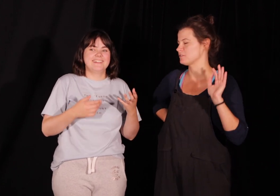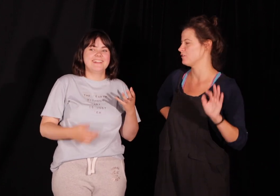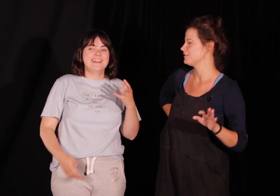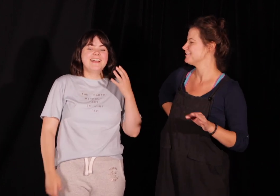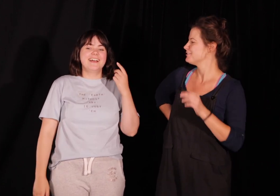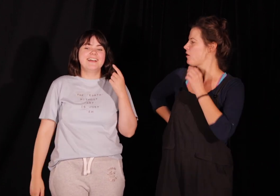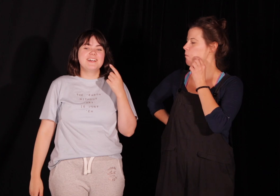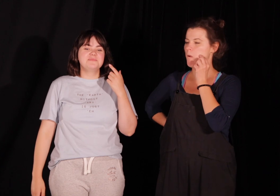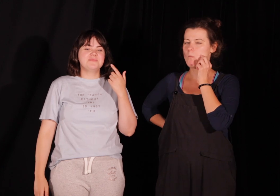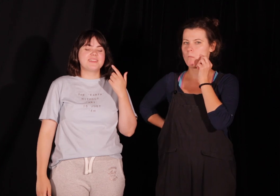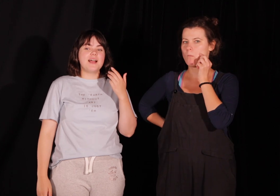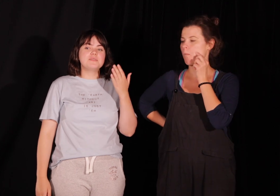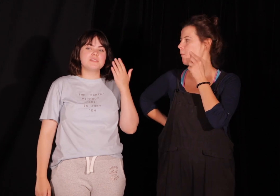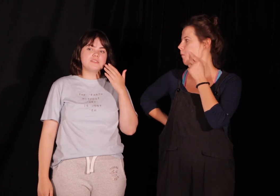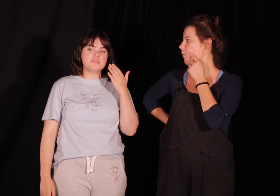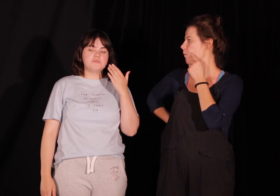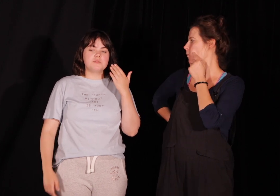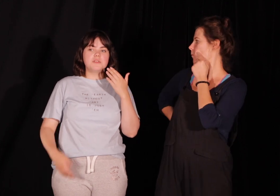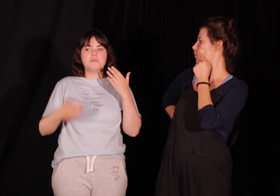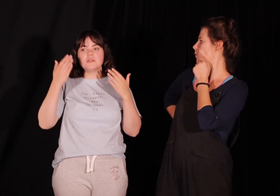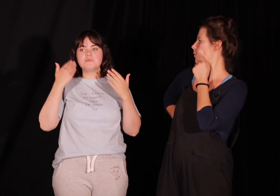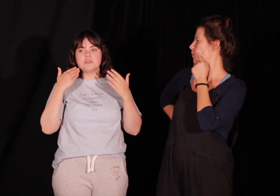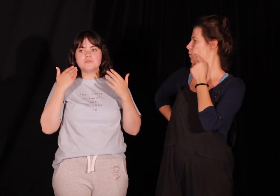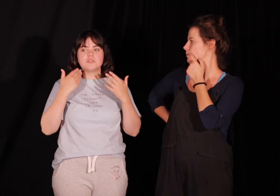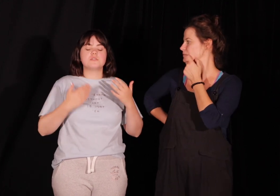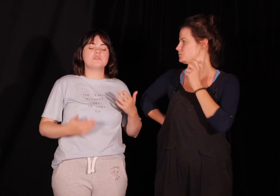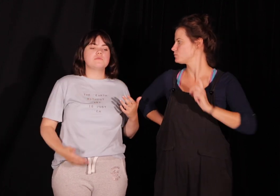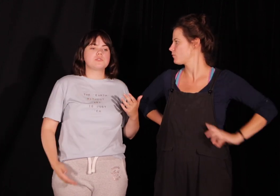tutaj. Albo z jednej strony piszemy imię, swoje, z drugiej strony nazwisko.